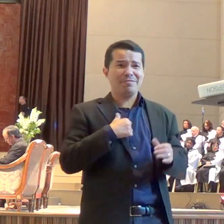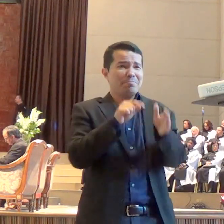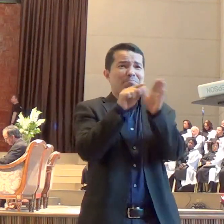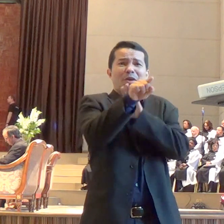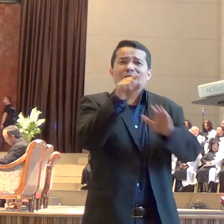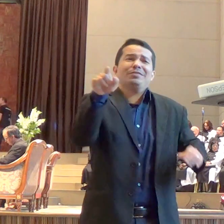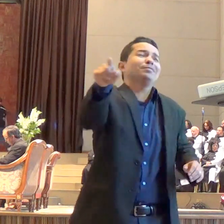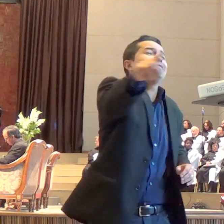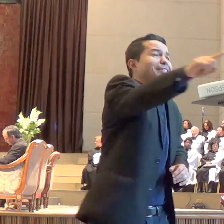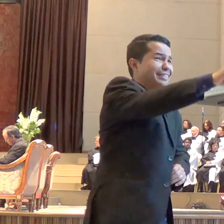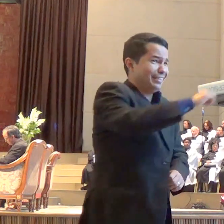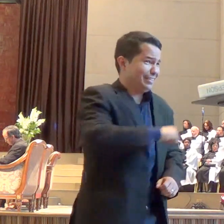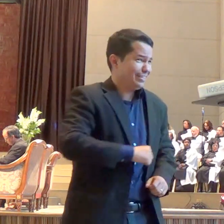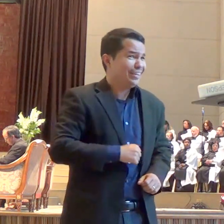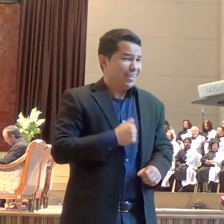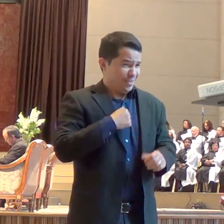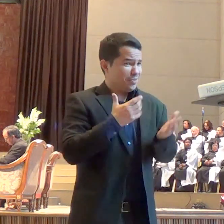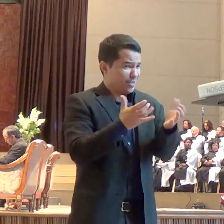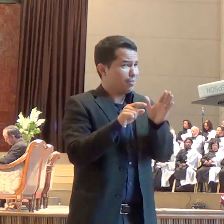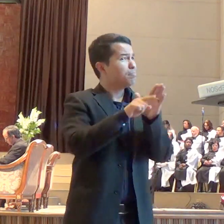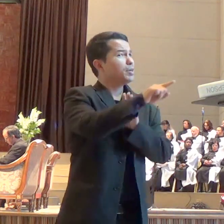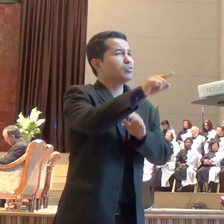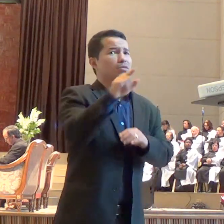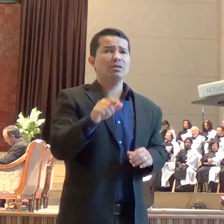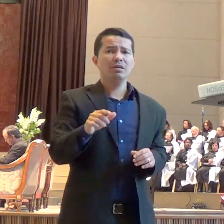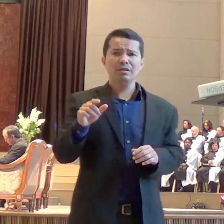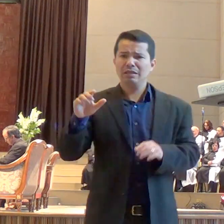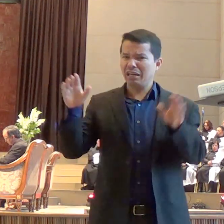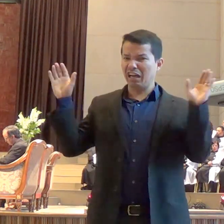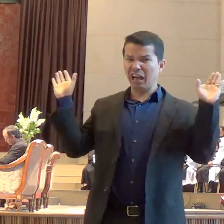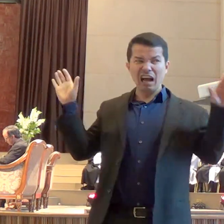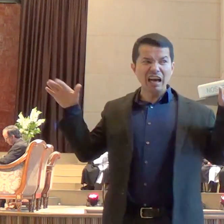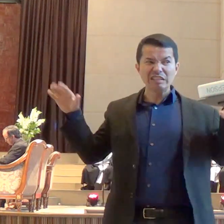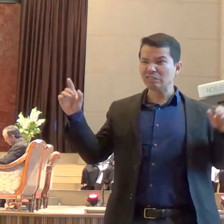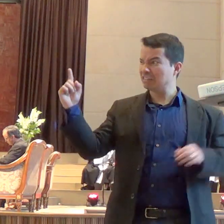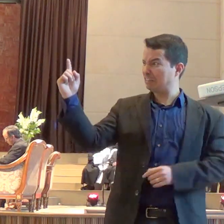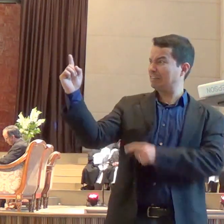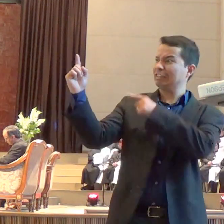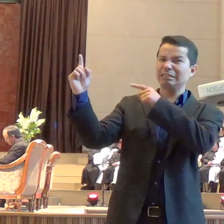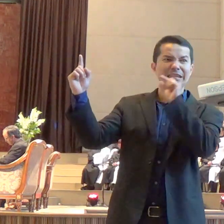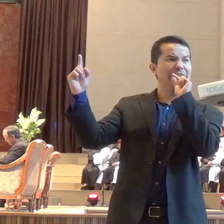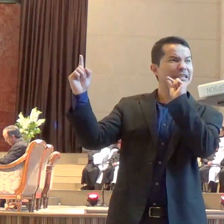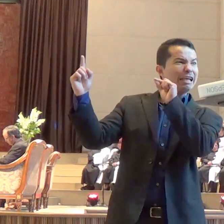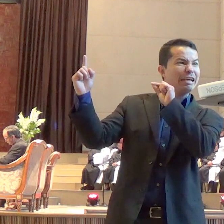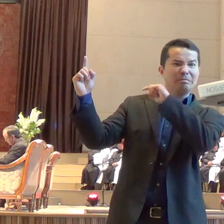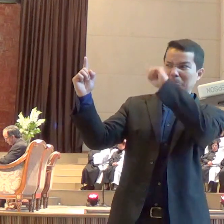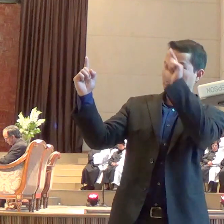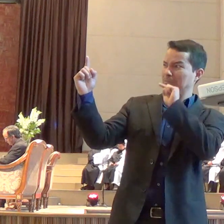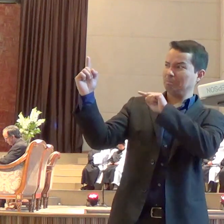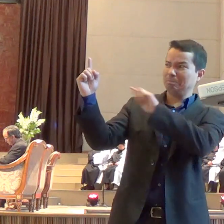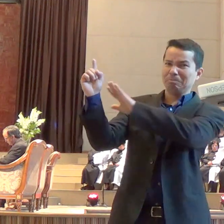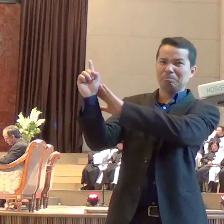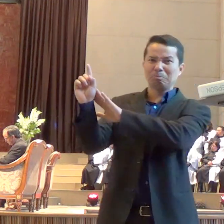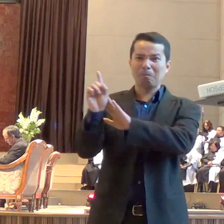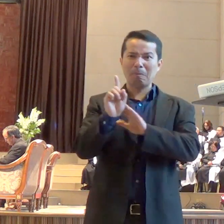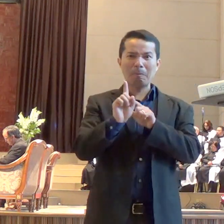temos de fazer é quem são os anjos? E uma das boas respostas que